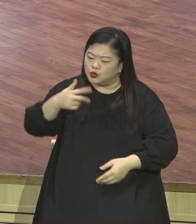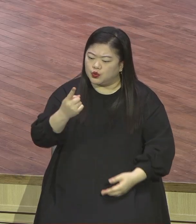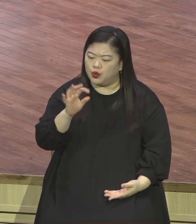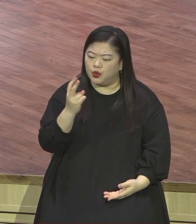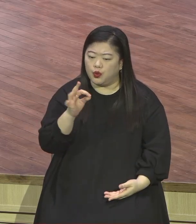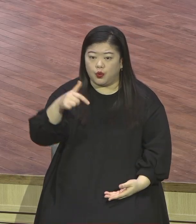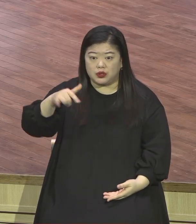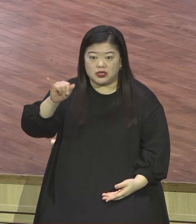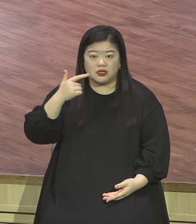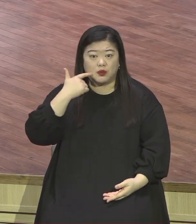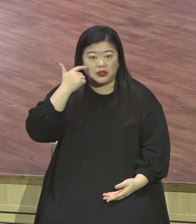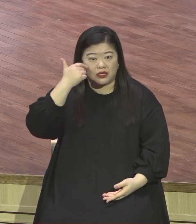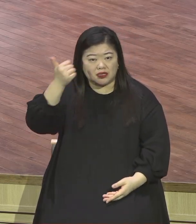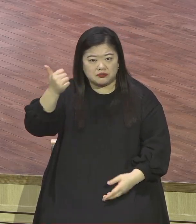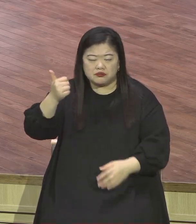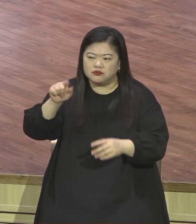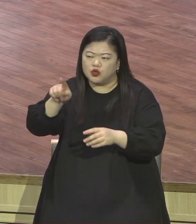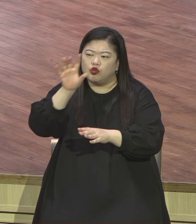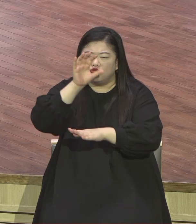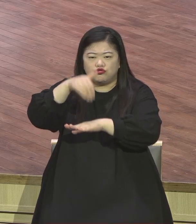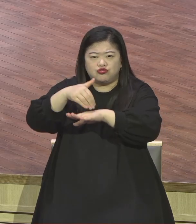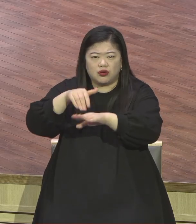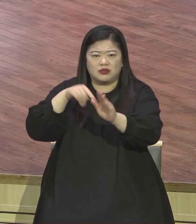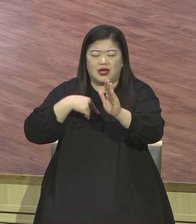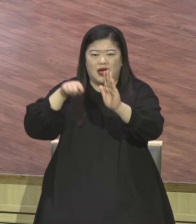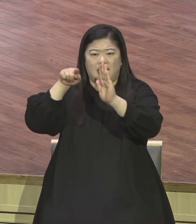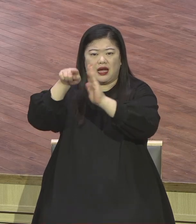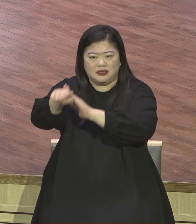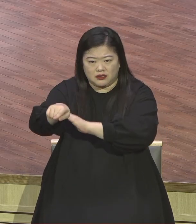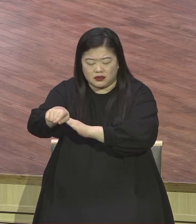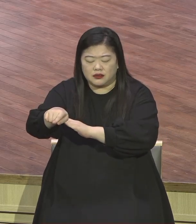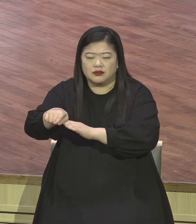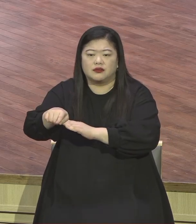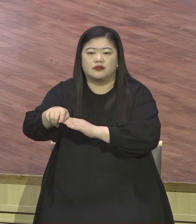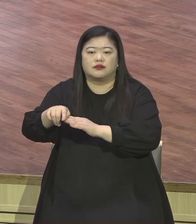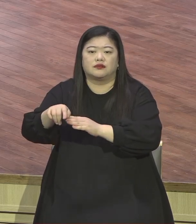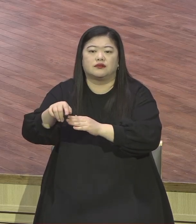간정식이면서 선교품 확 이렇게 해서 48점 넘어버렸어요 단 한 번도